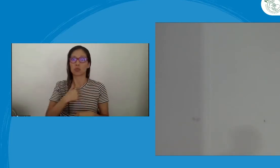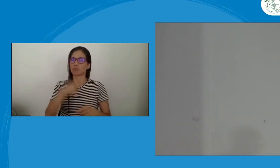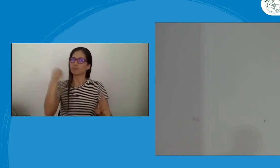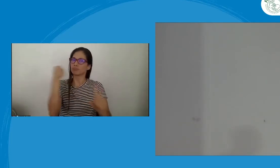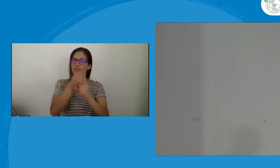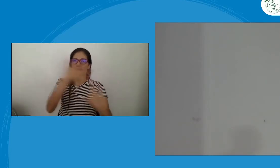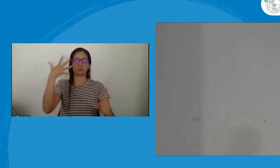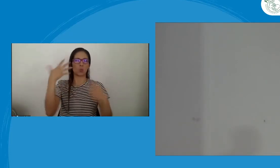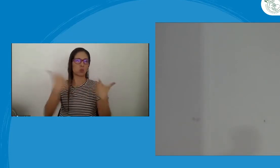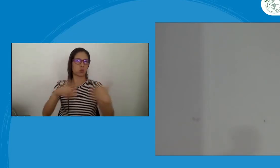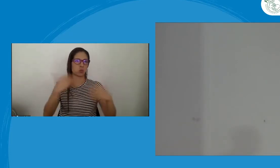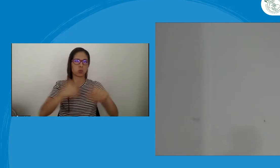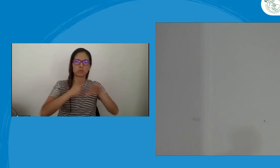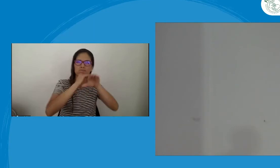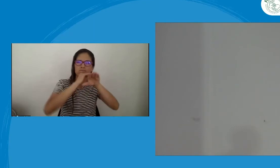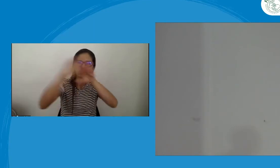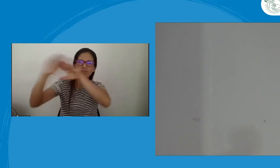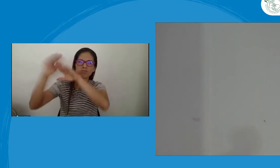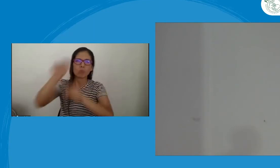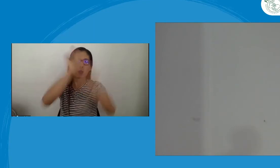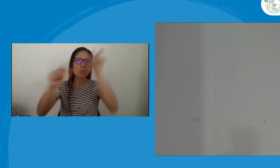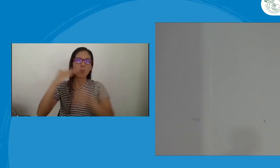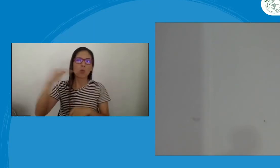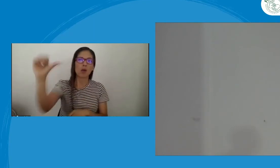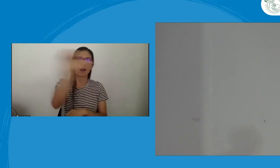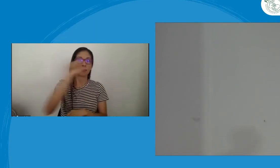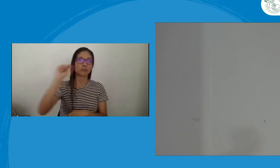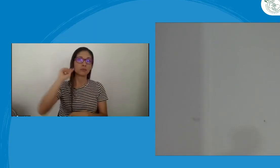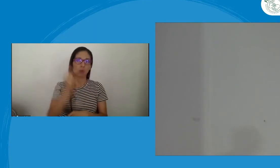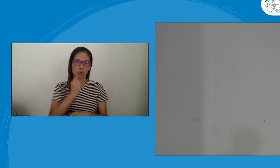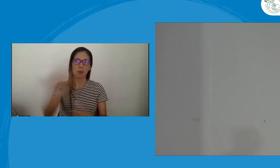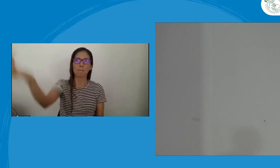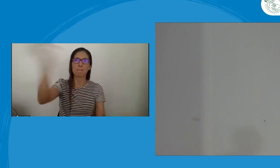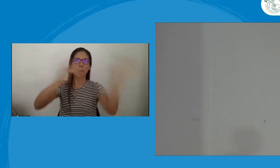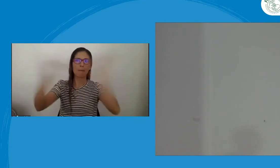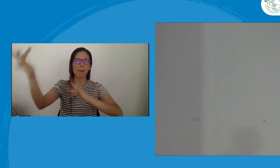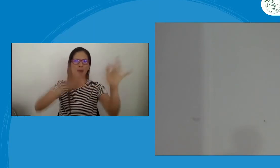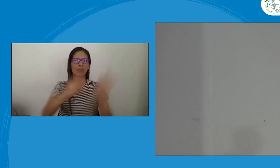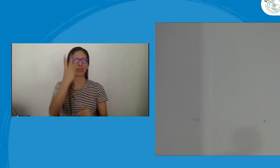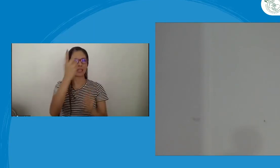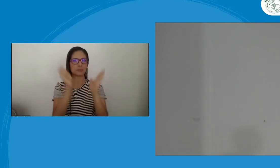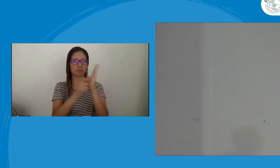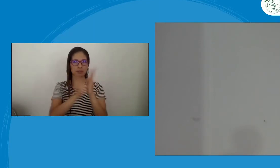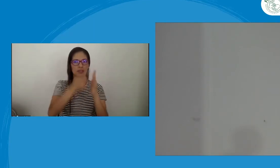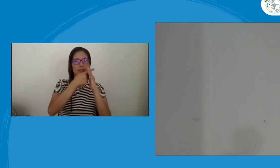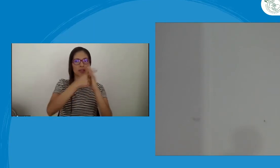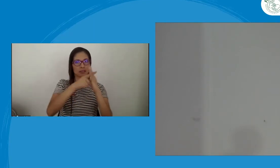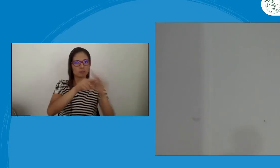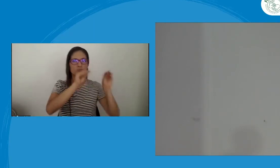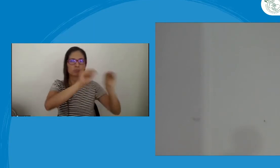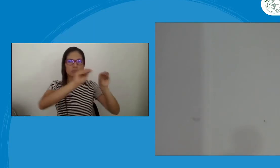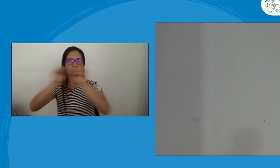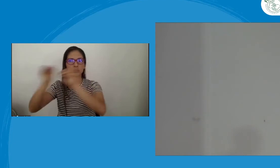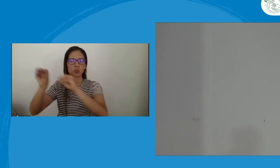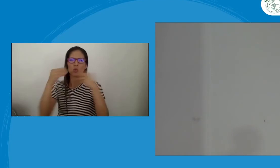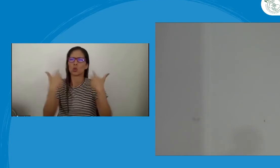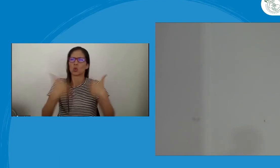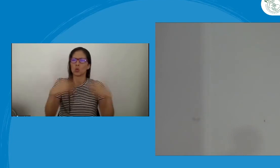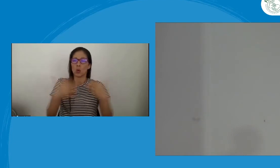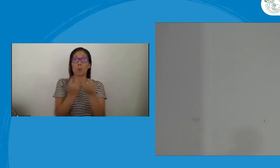conceptos que se han venido enseñando para generar impacto a la comunidad. Se ha venido invitando a las mujeres sordas, tuvimos tres talleres